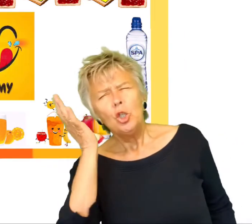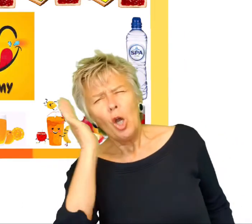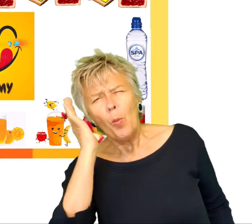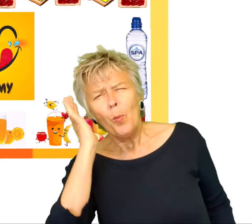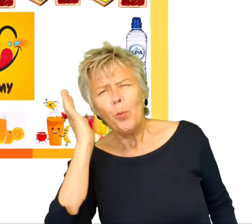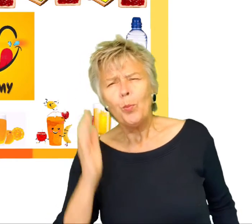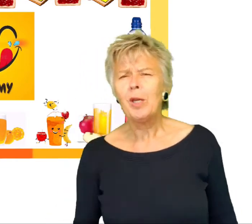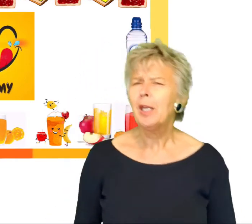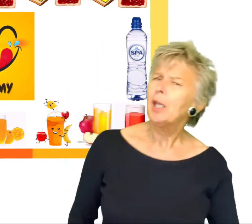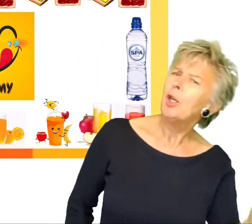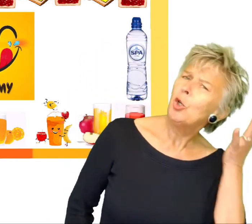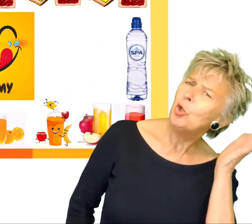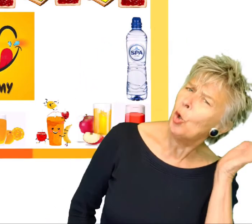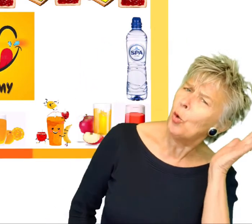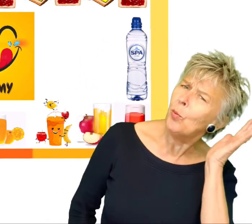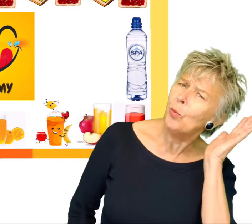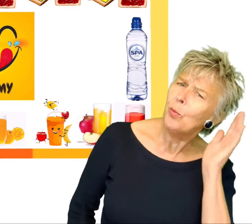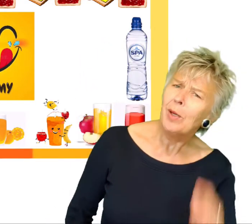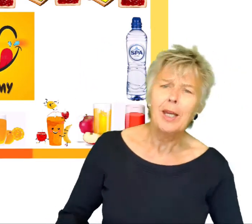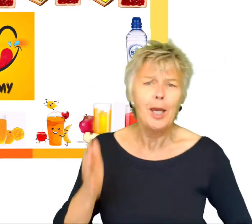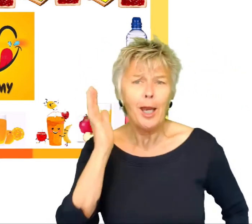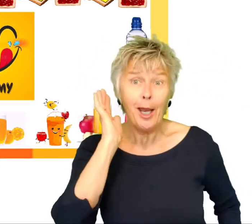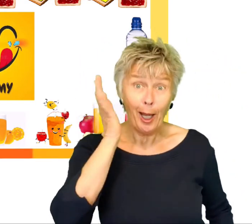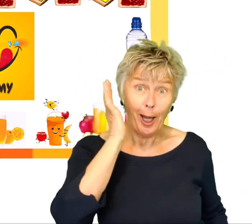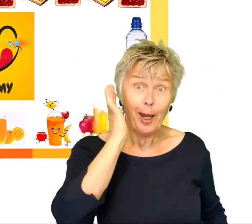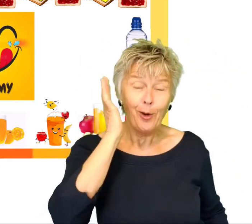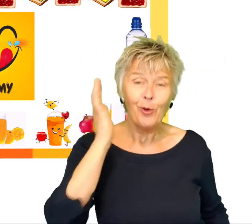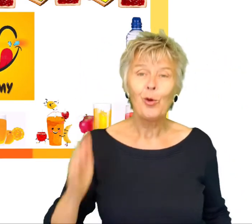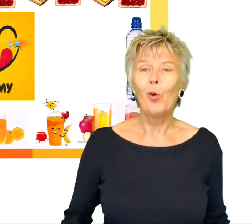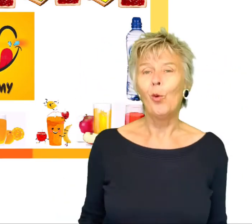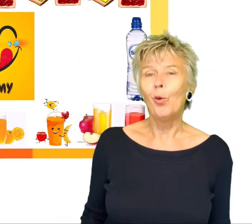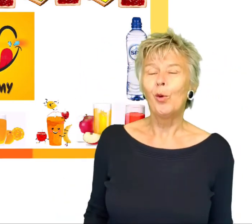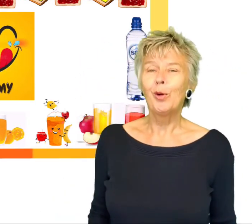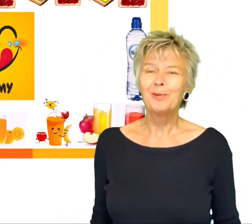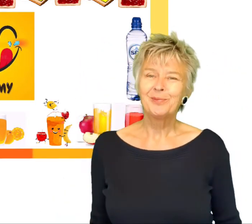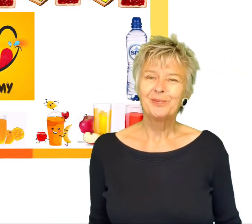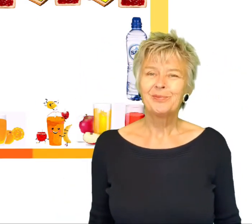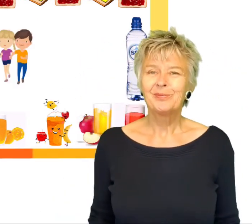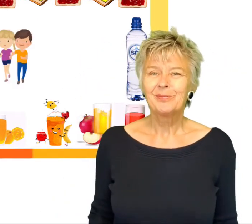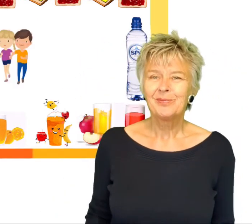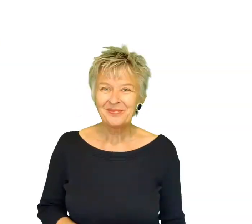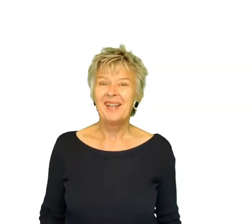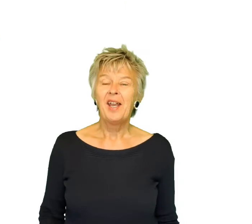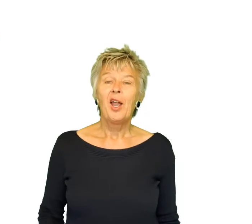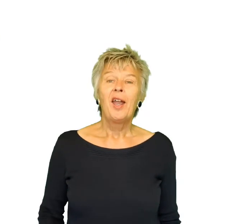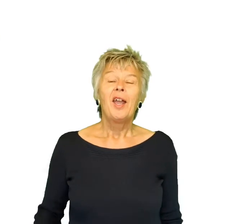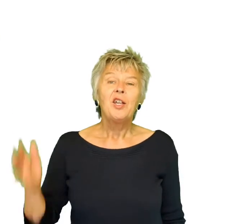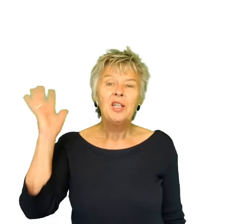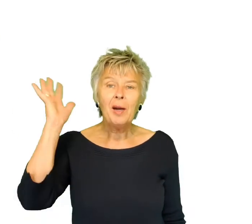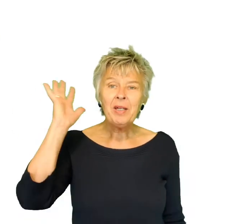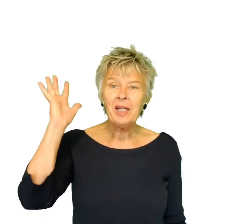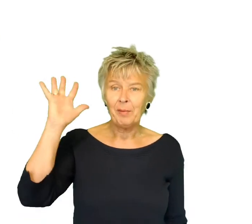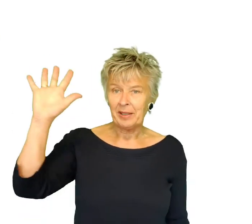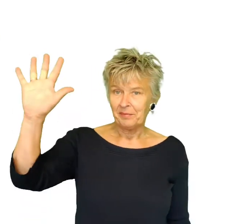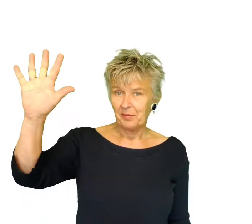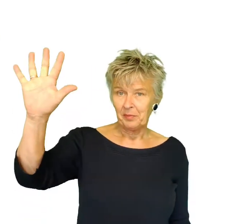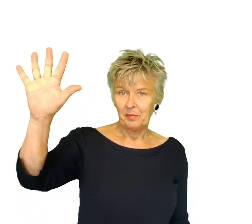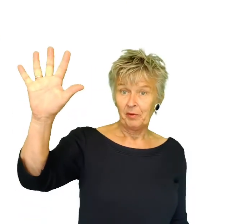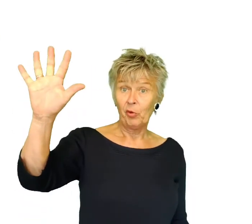Yummy, yummy, lekker hoor. Yummy, yummy. Gewoon